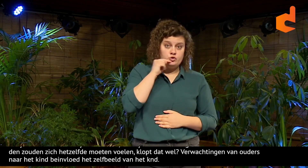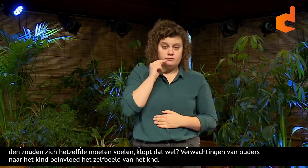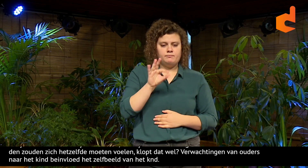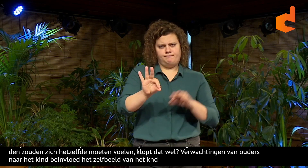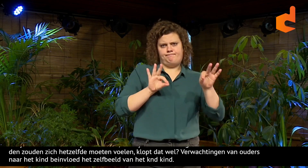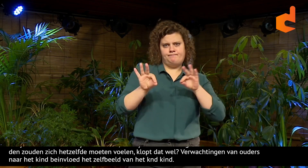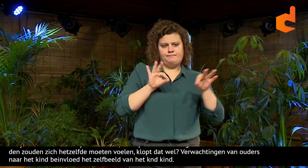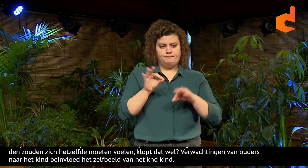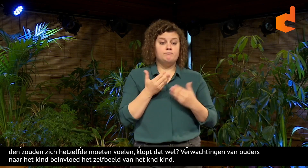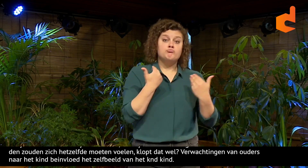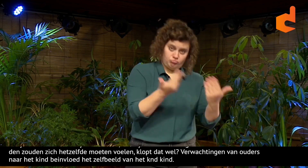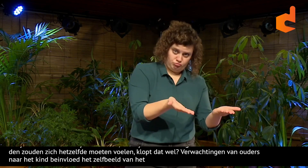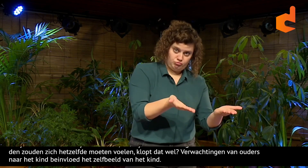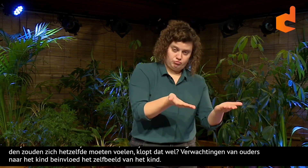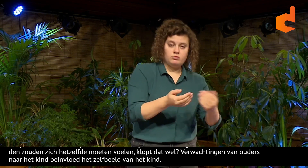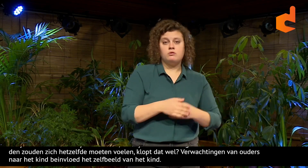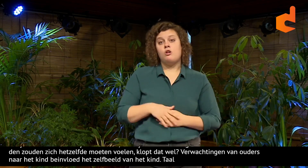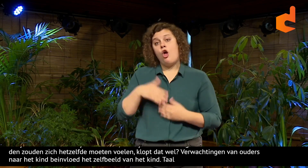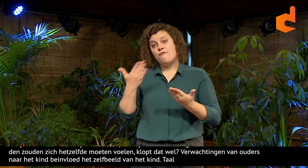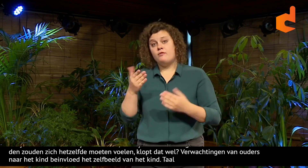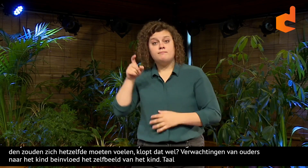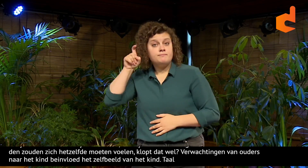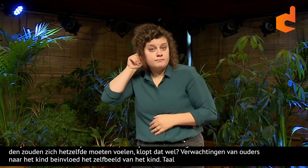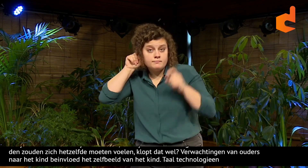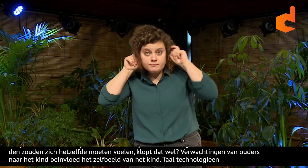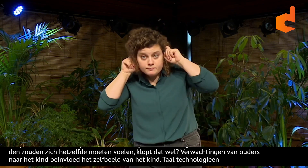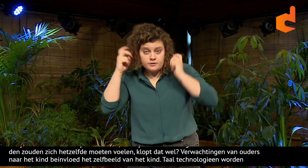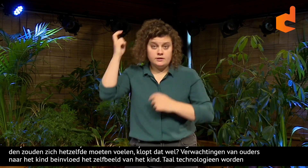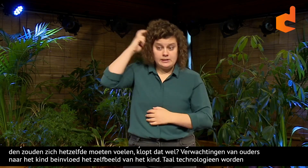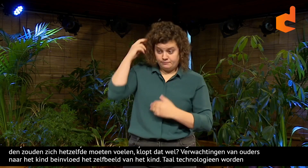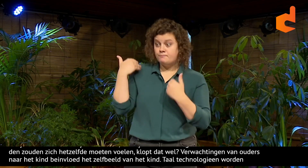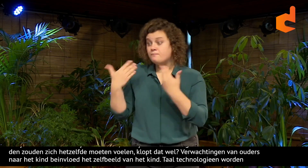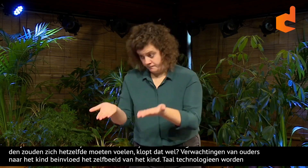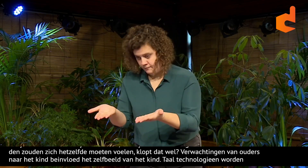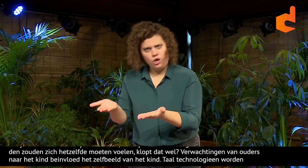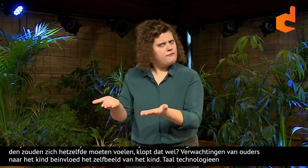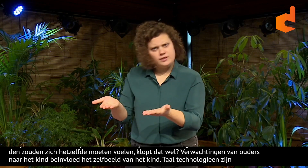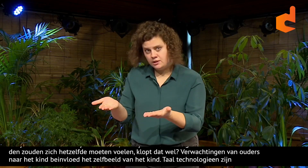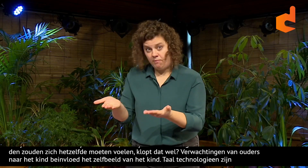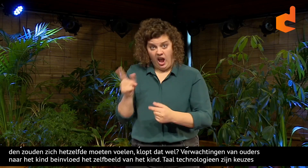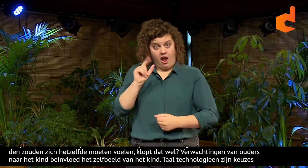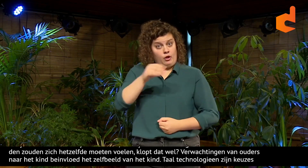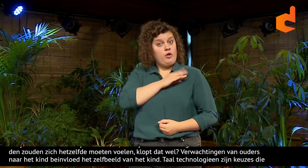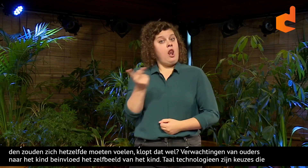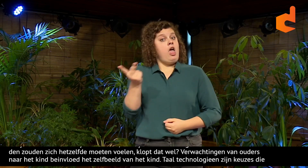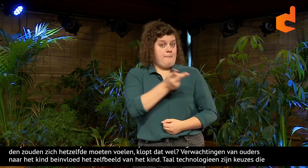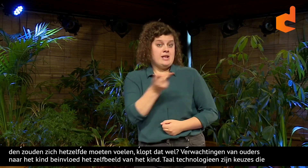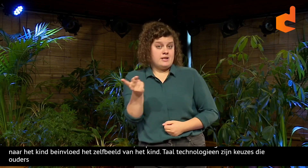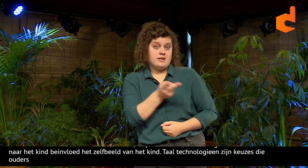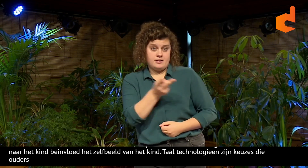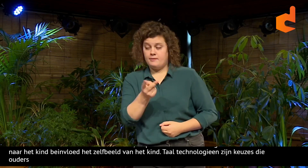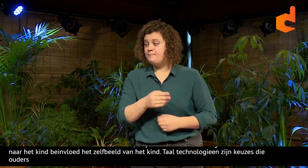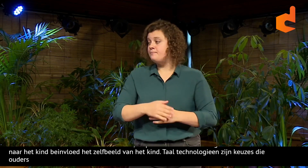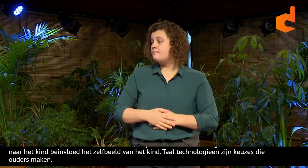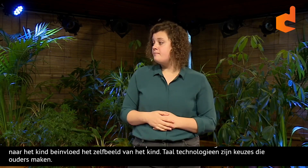er gebruikt? Dat zijn allemaal keuzes die worden gemaakt. Bieden de ouders gebarentaal aan of doen ze dat niet? Ouders maken de keuzes voor het kind en